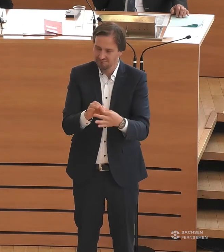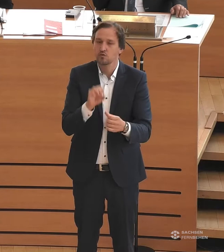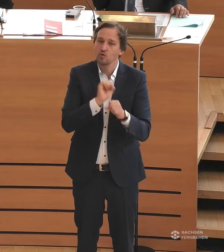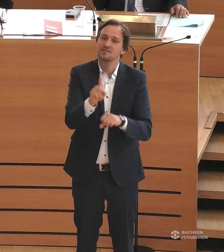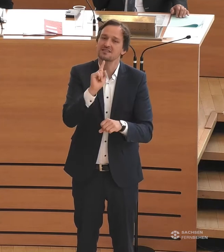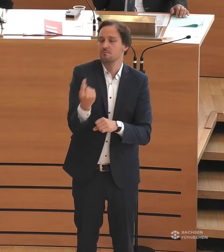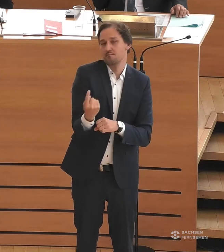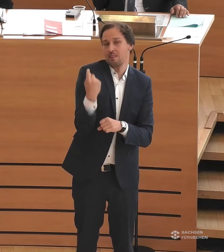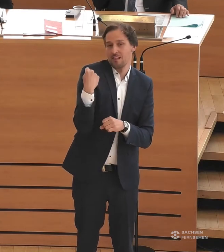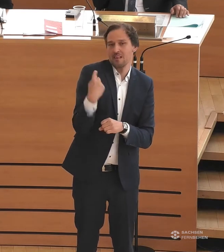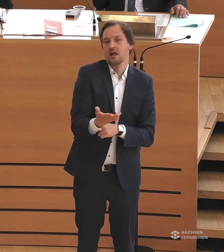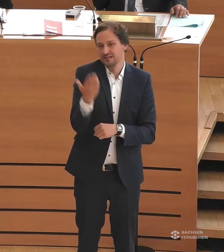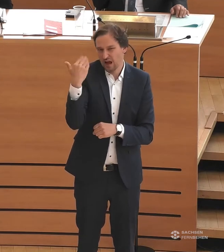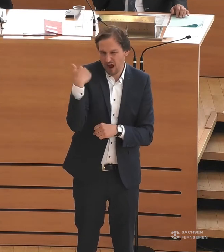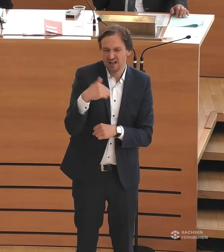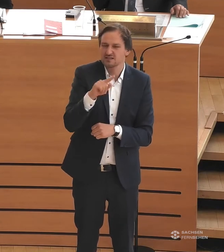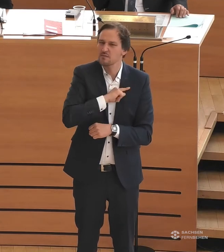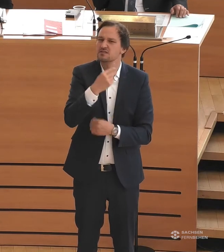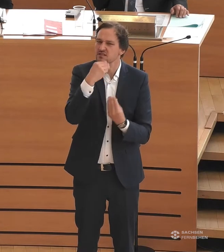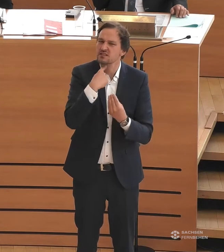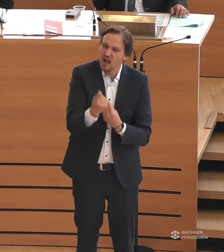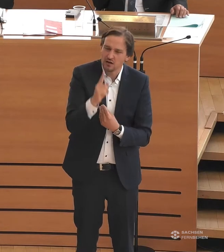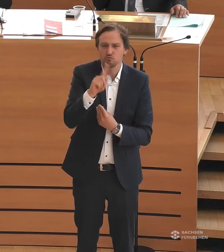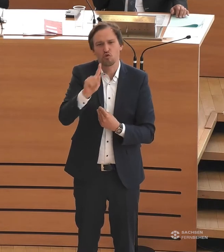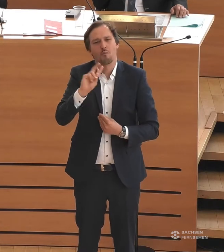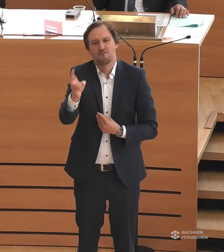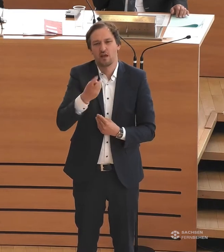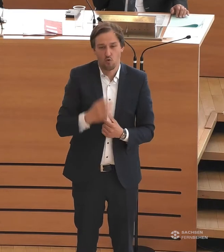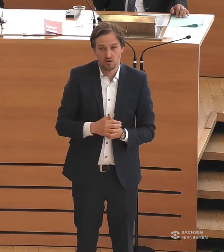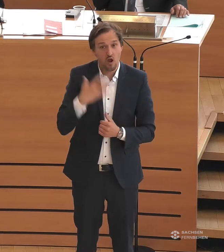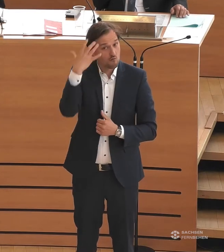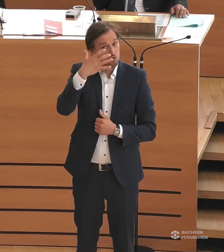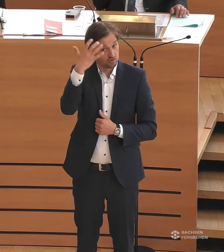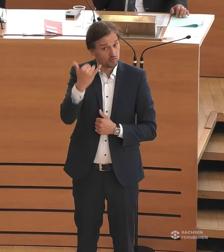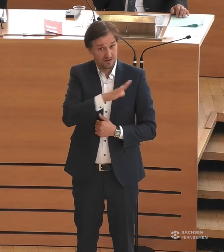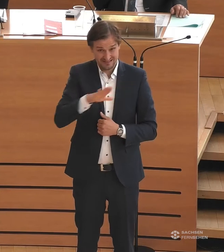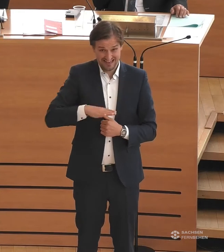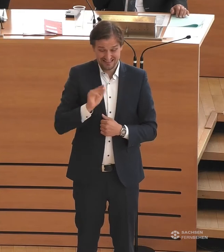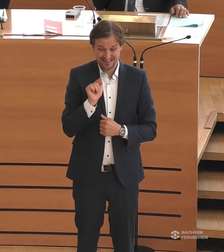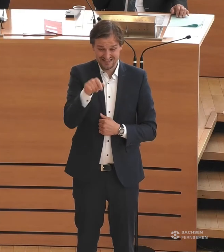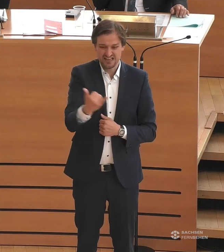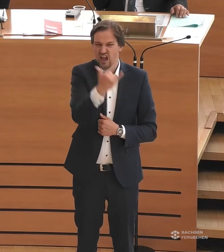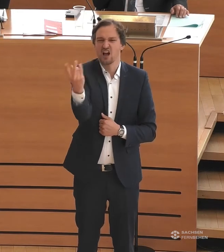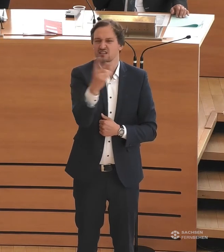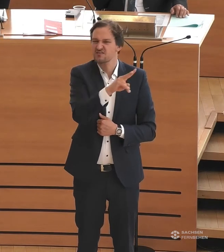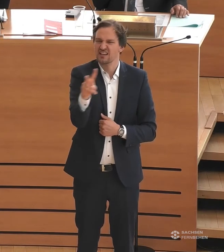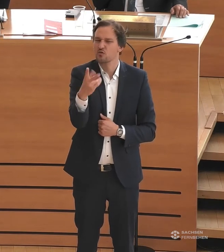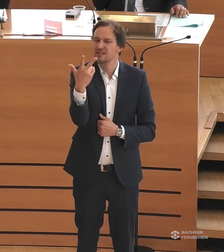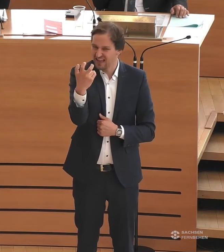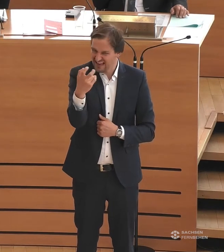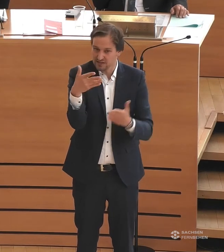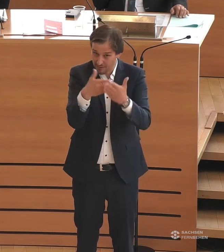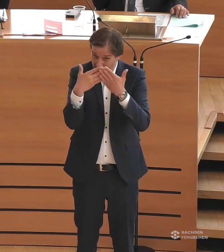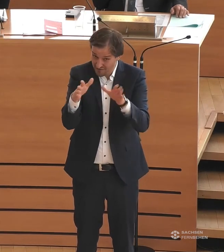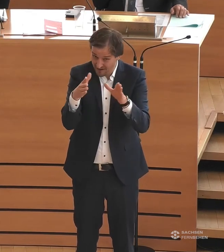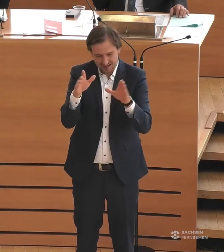nochmal wiederholen, was ich auch in meiner Rede zum Antrag schon gesagt habe. Die Vorstellung, dass Sachsen 2030 barrierefrei ist, das ist natürlich eine